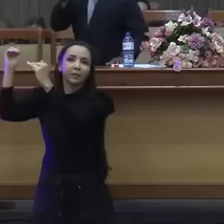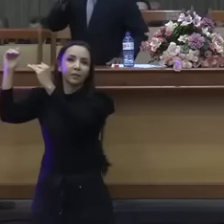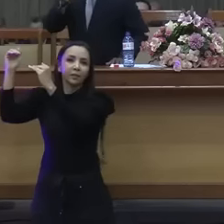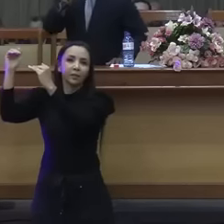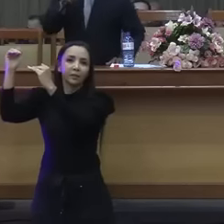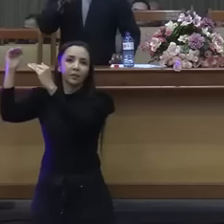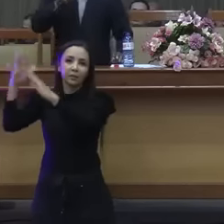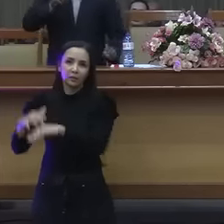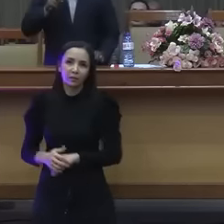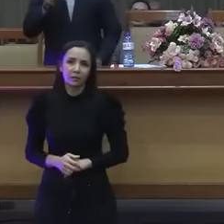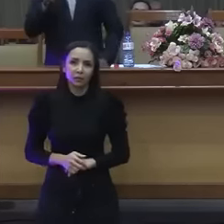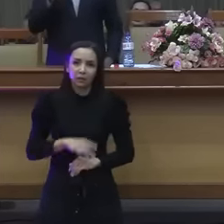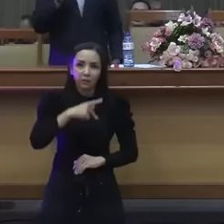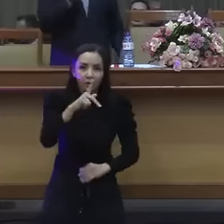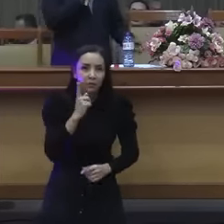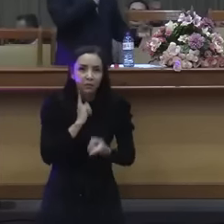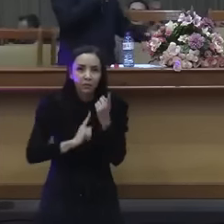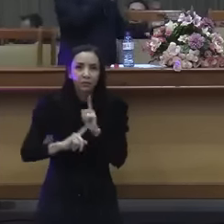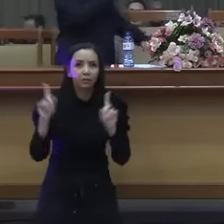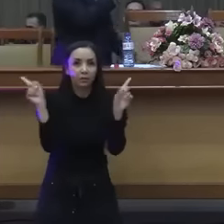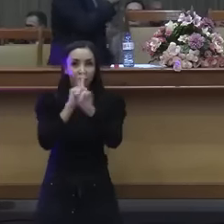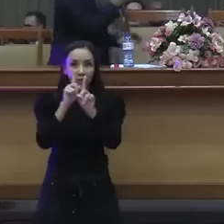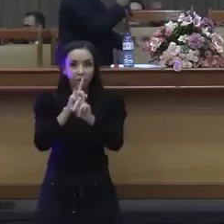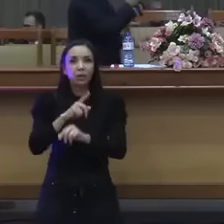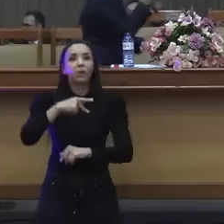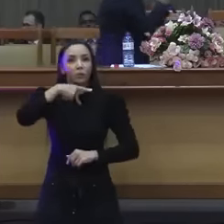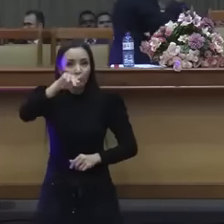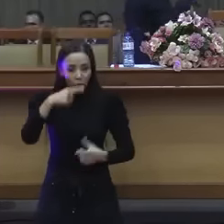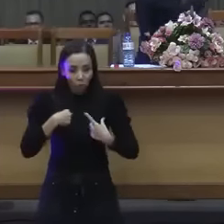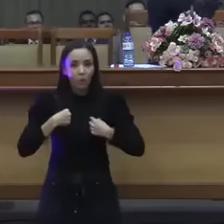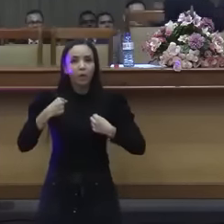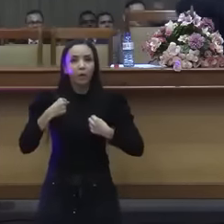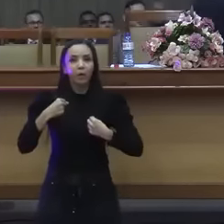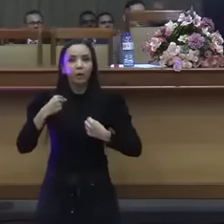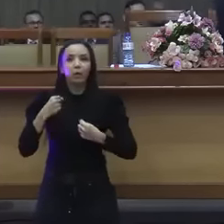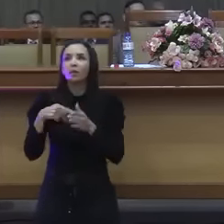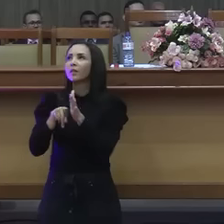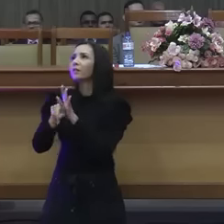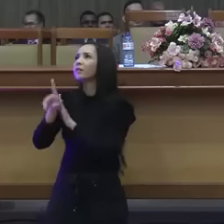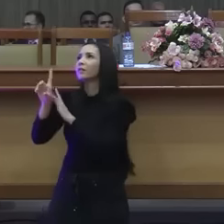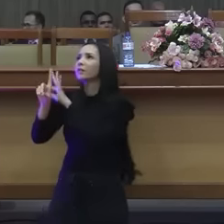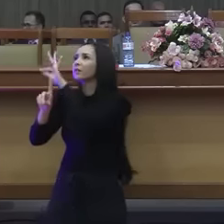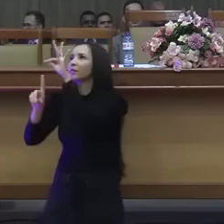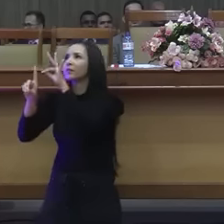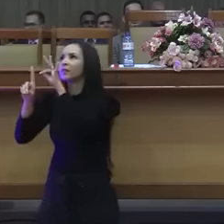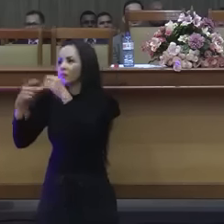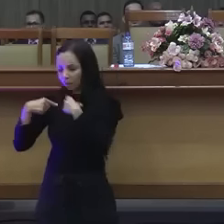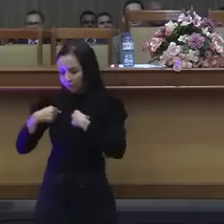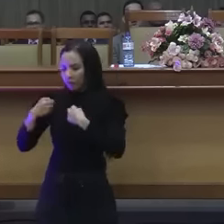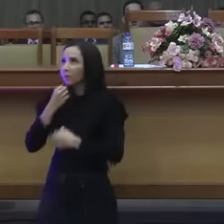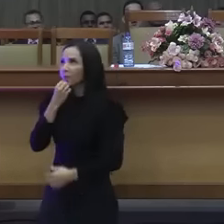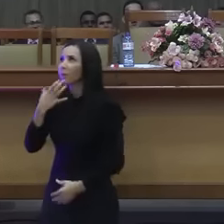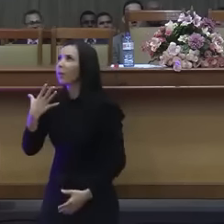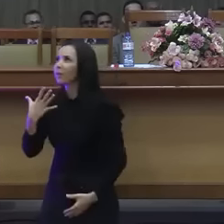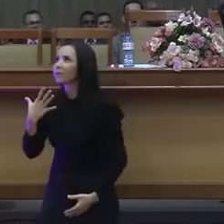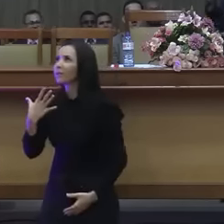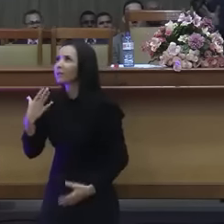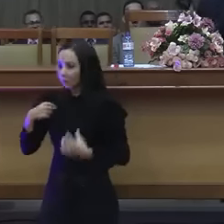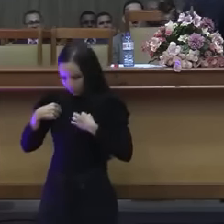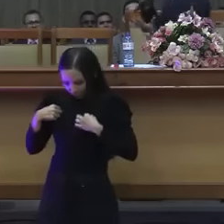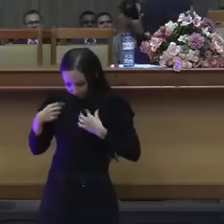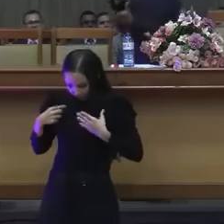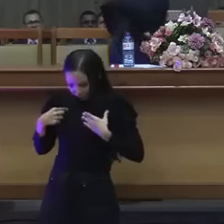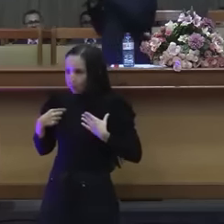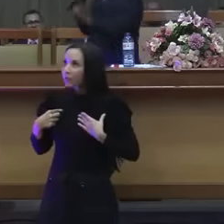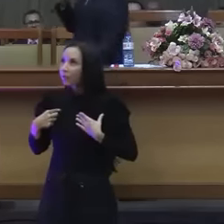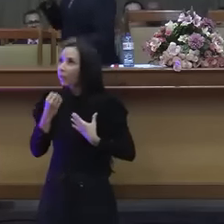teu jeito não irmão até a roupa que tu vai vestir tu pergunta para o Espírito Santo eita glória Espírito Santo isso